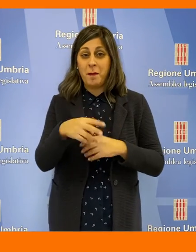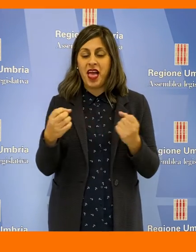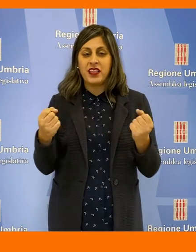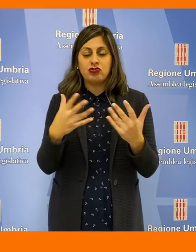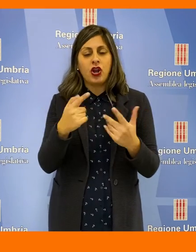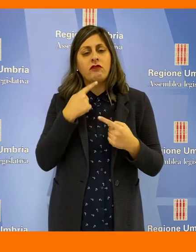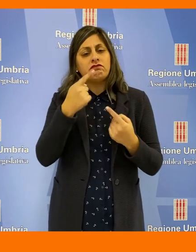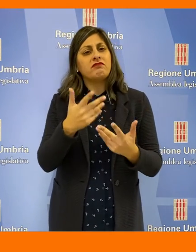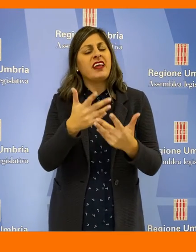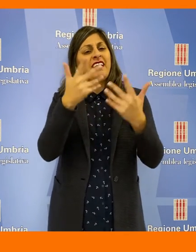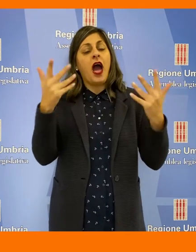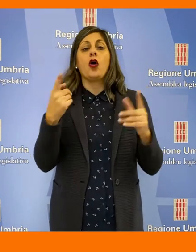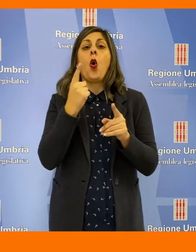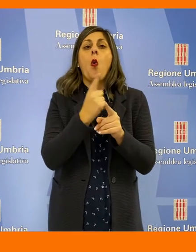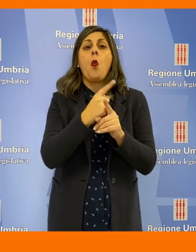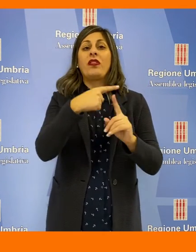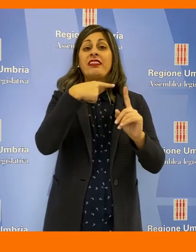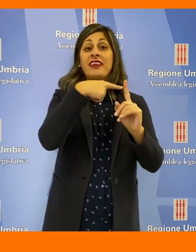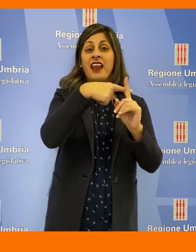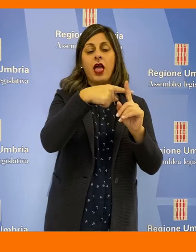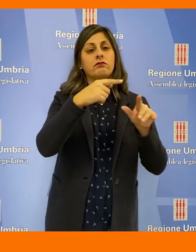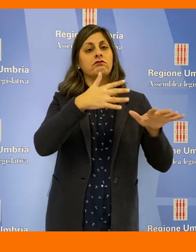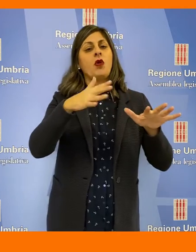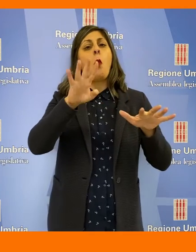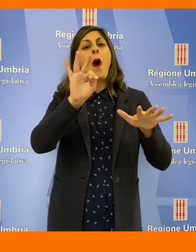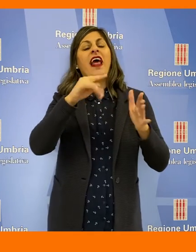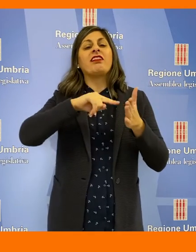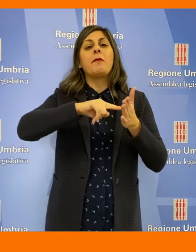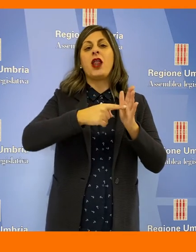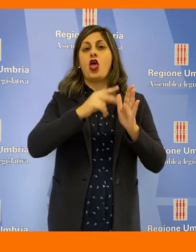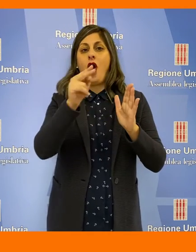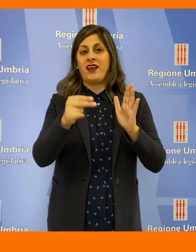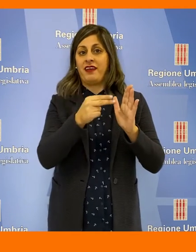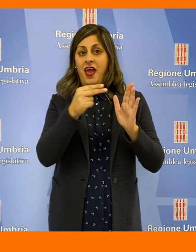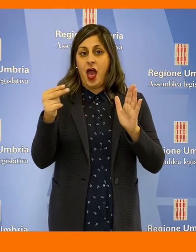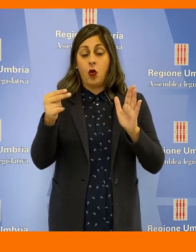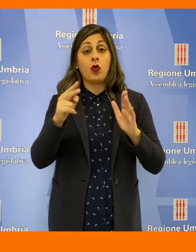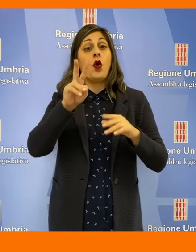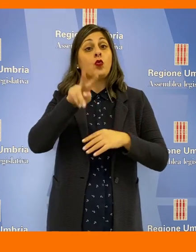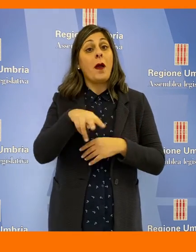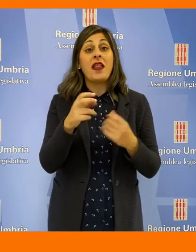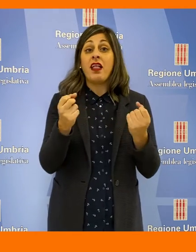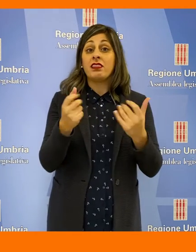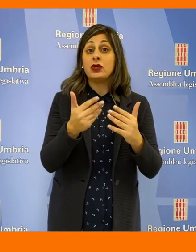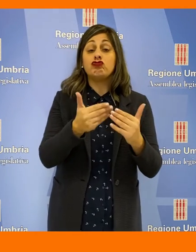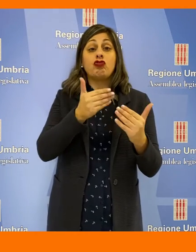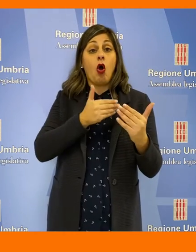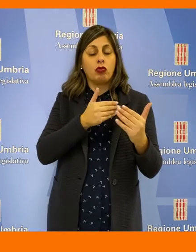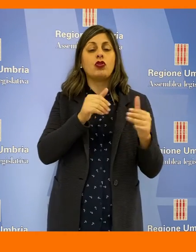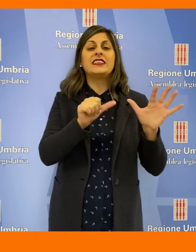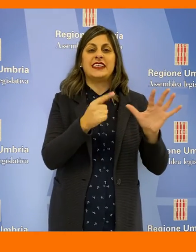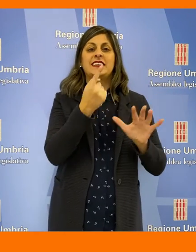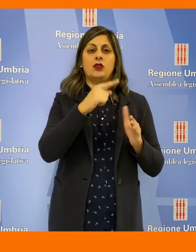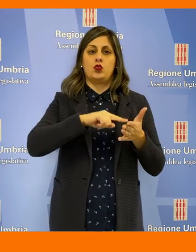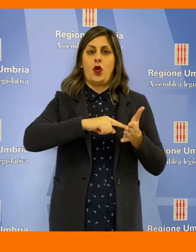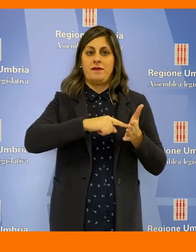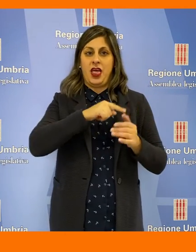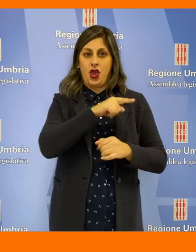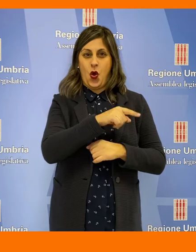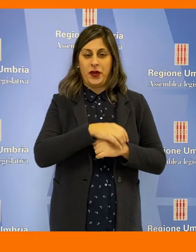'esercizio 2019 evidenzia un utile pari a oltre 40 milioni di euro. Nel 2018 era di